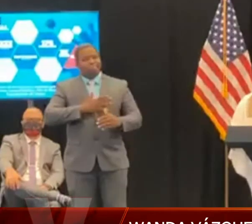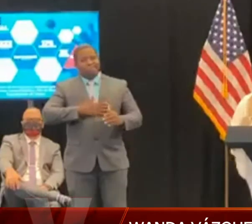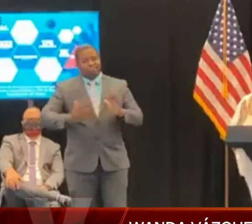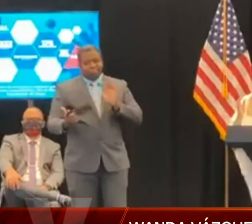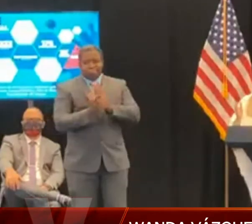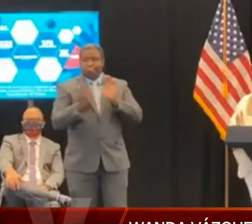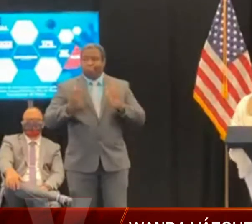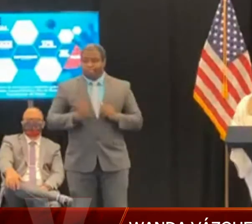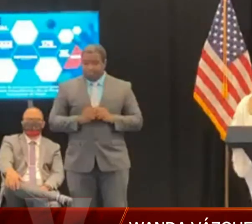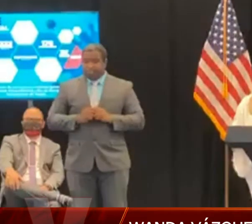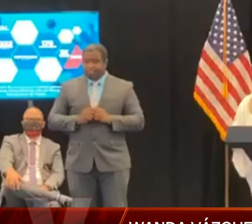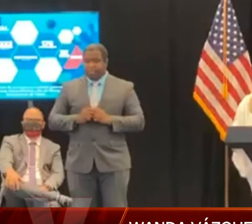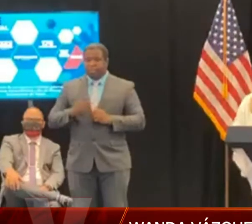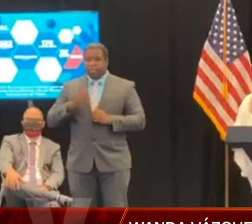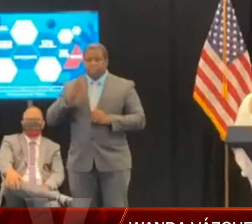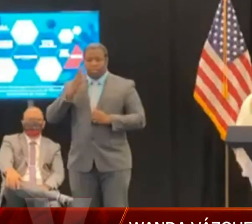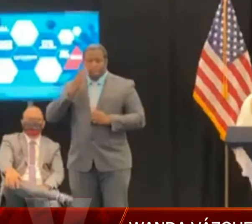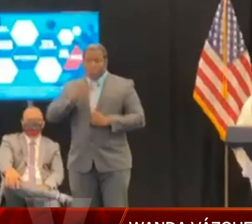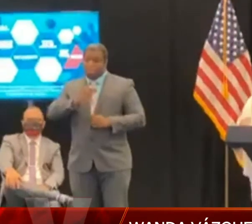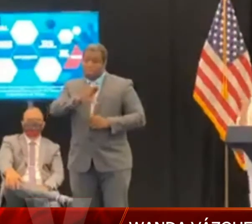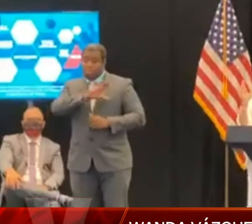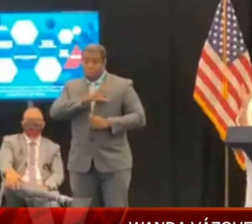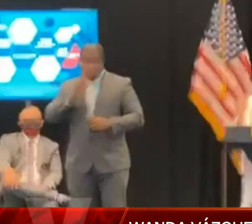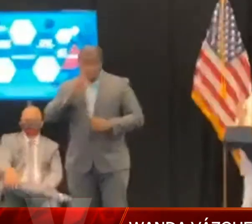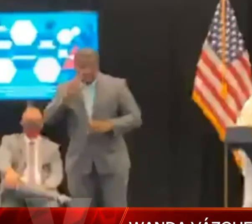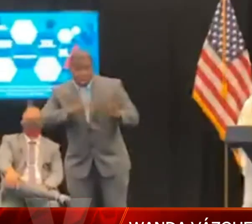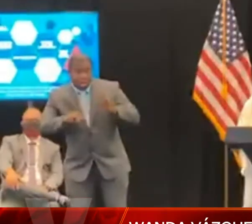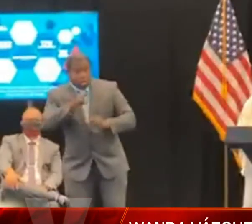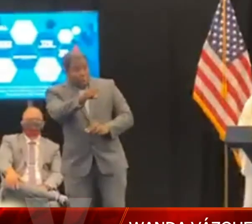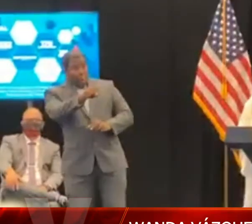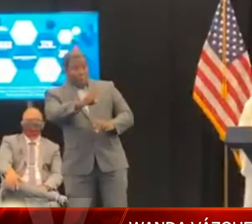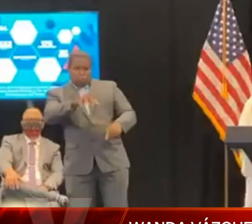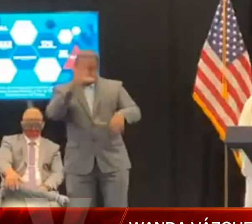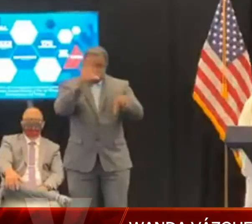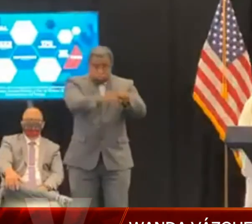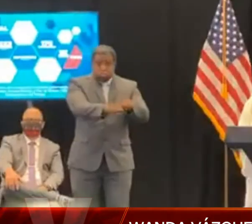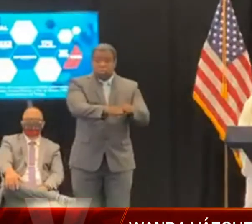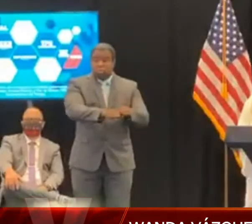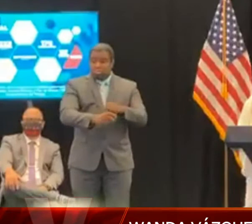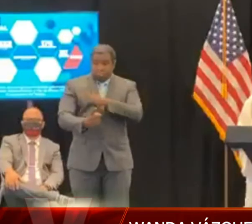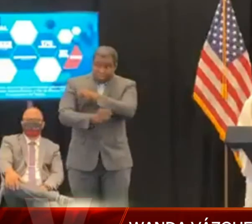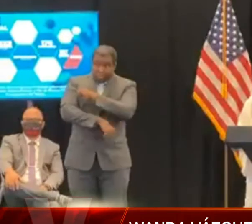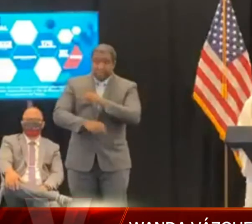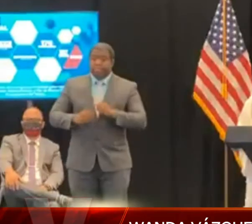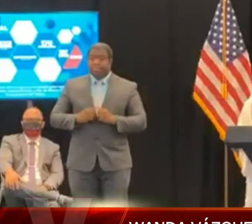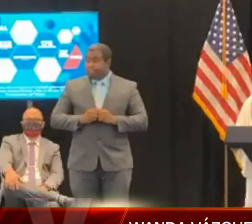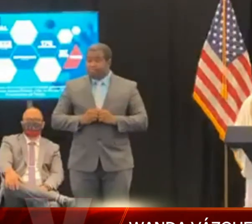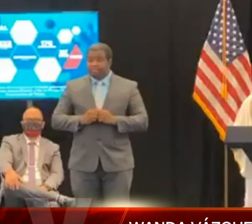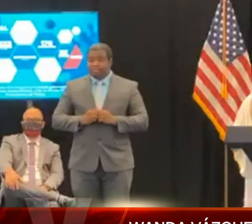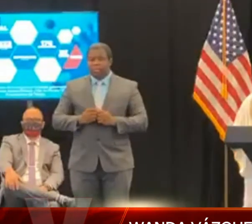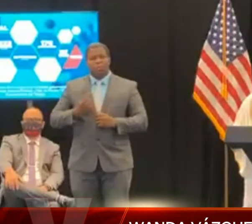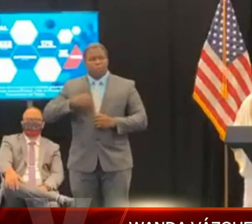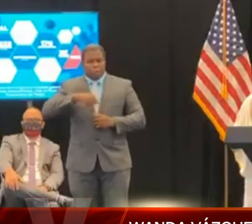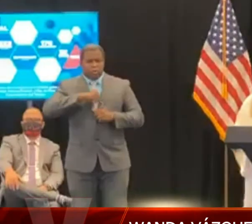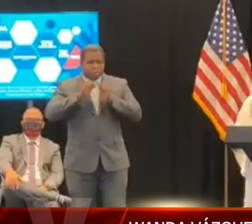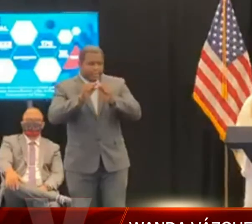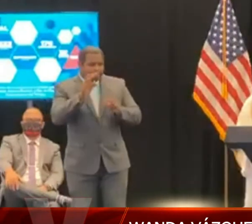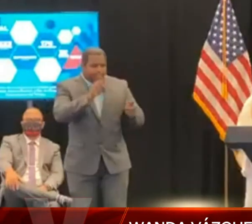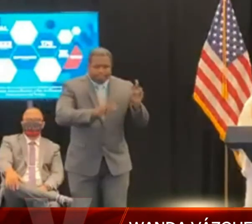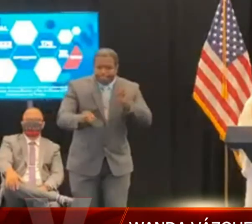del Totem que ha sido muy efectiva. Igualmente habrá un plan de trabajo para la marítima.